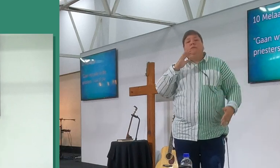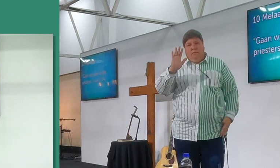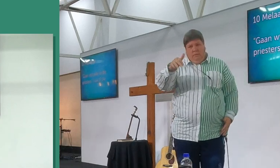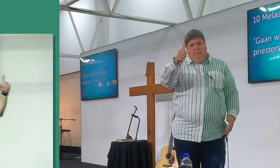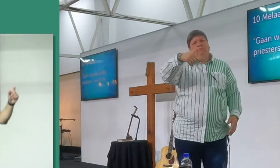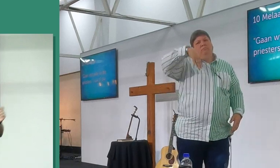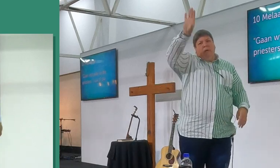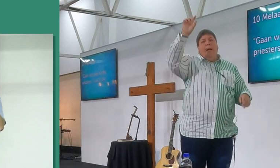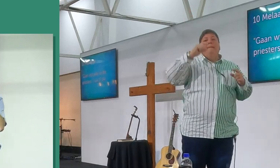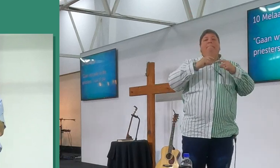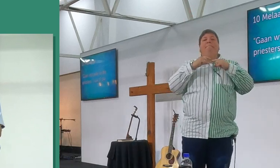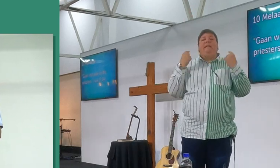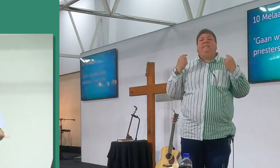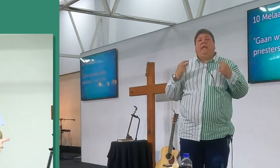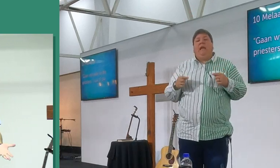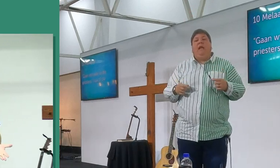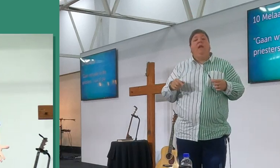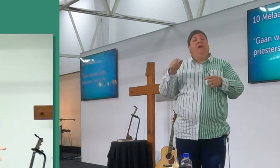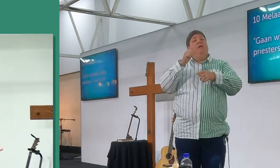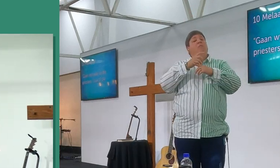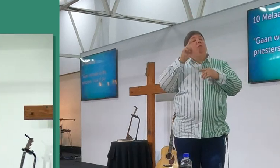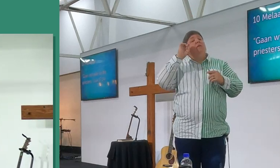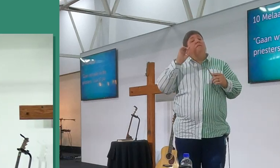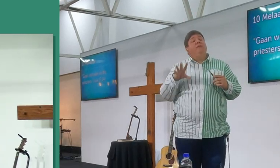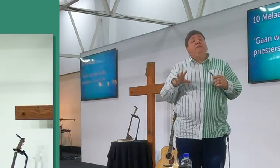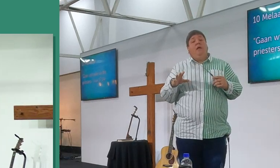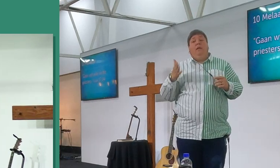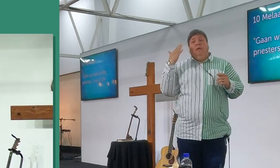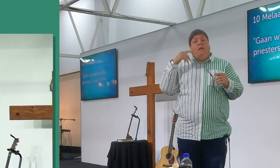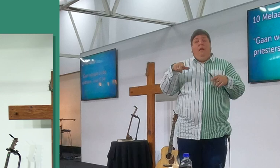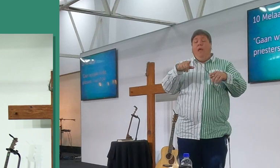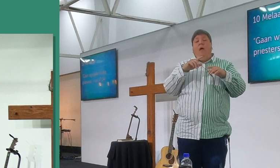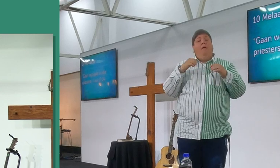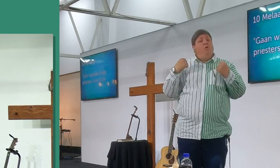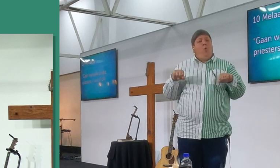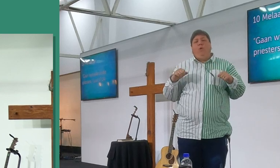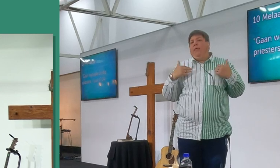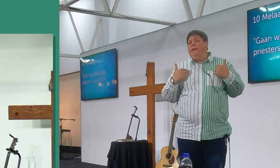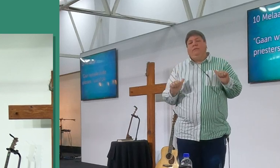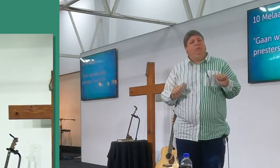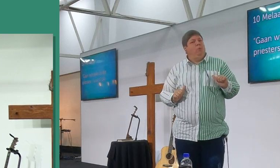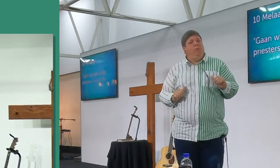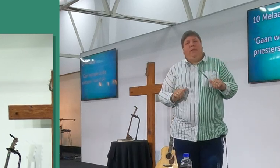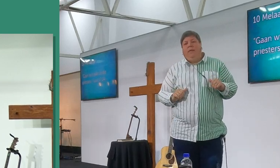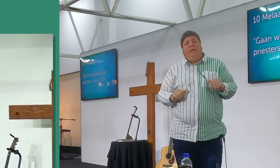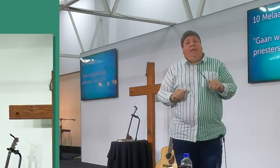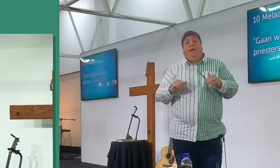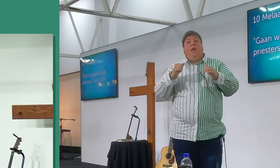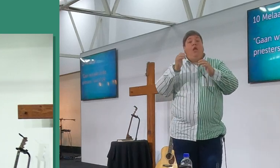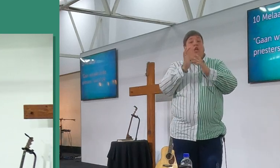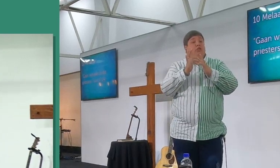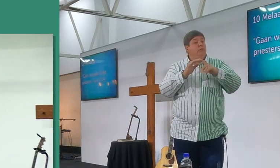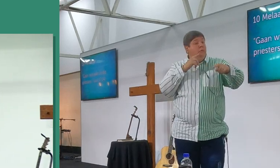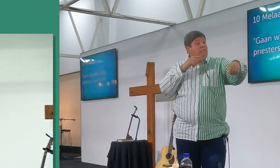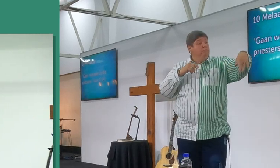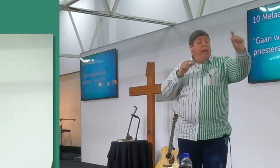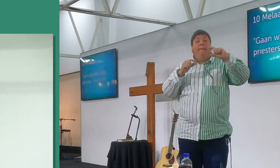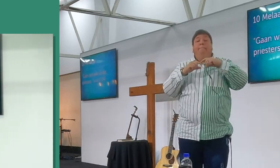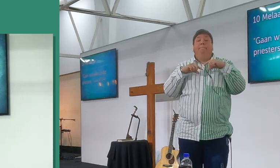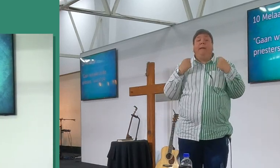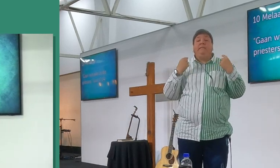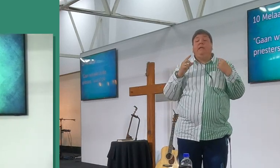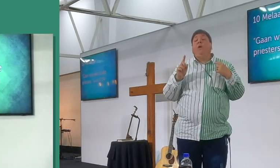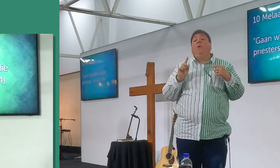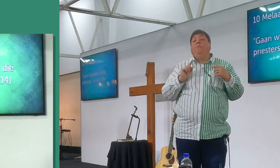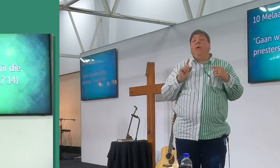oké, ga naar die priesters toe, nou, wat jy hier moet verstaan, is hulle was op daai stadium, nog nie gezond nie, hulle was nie gezond, en die rede hoe kom, Jesus hulle na die priesters toe stuur,